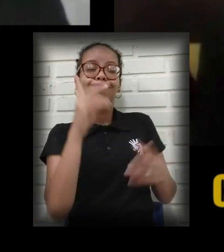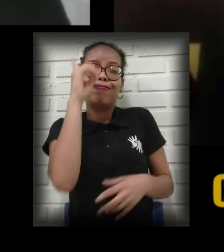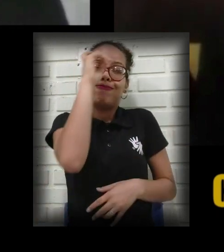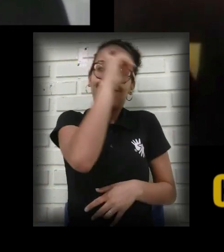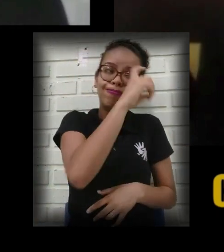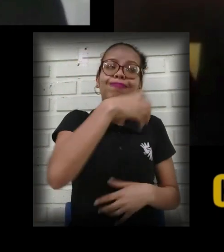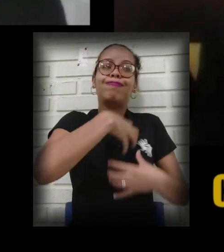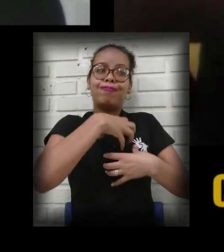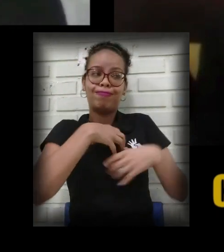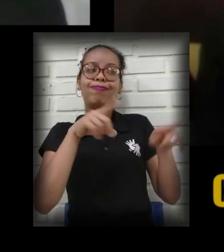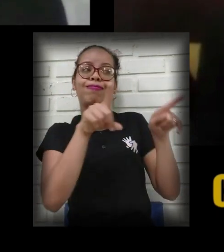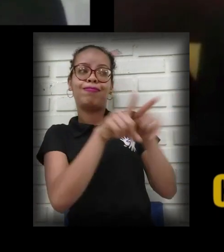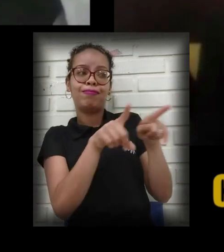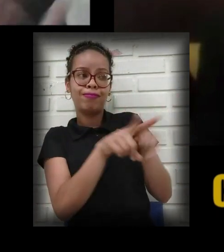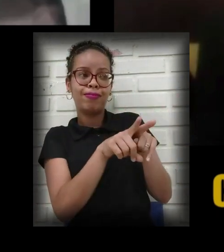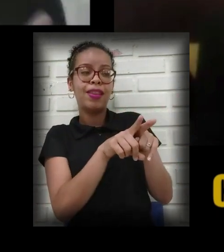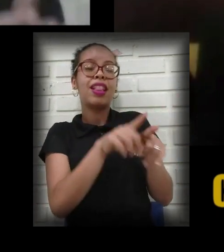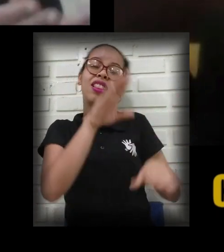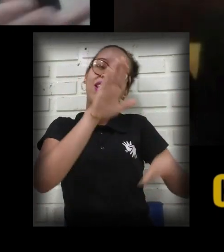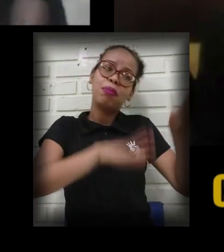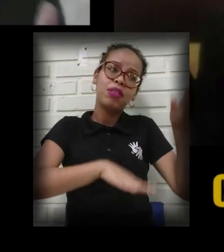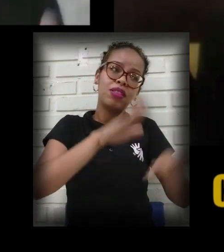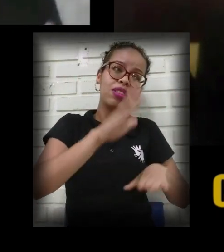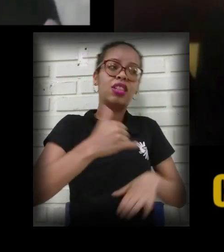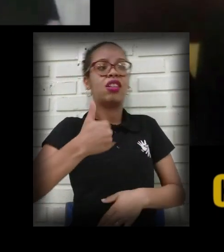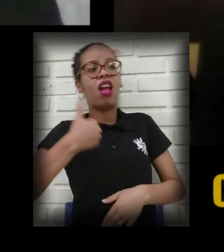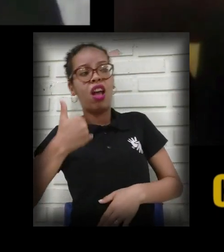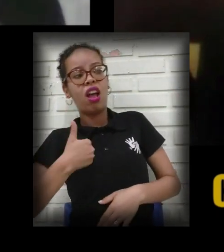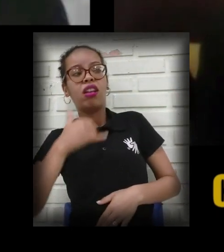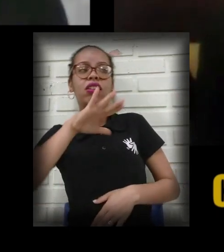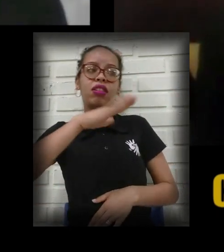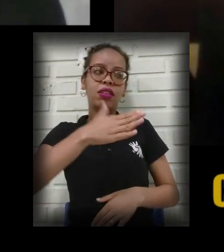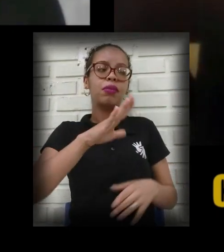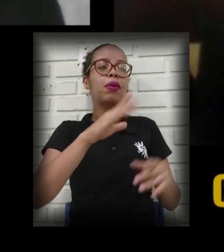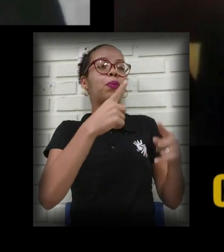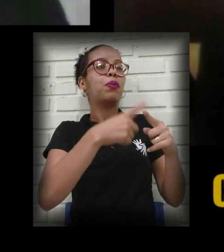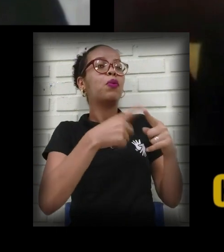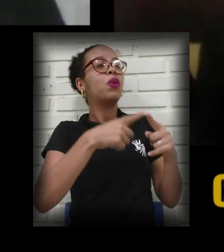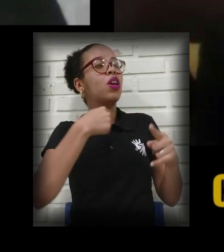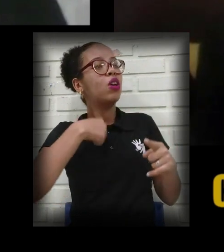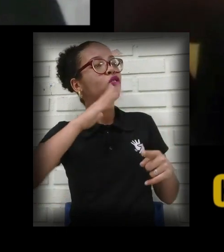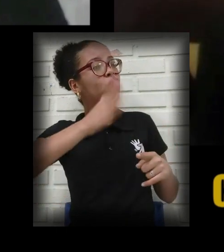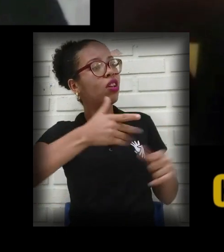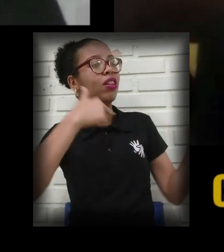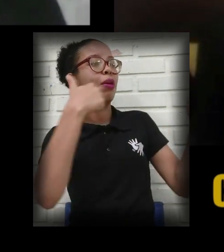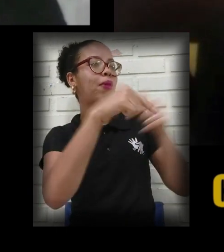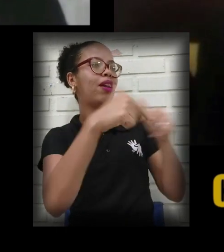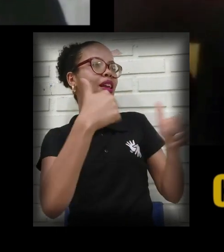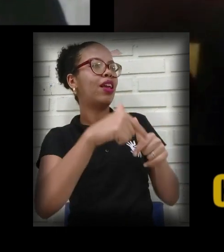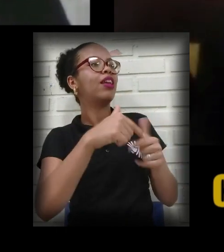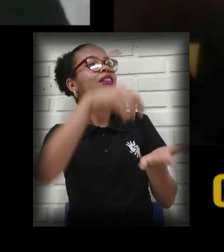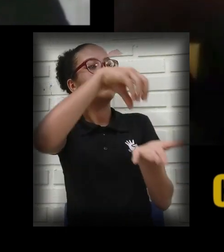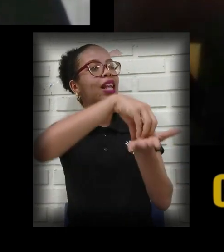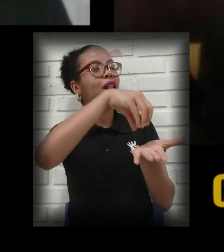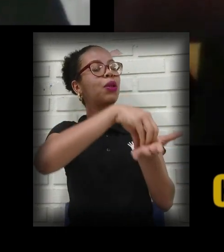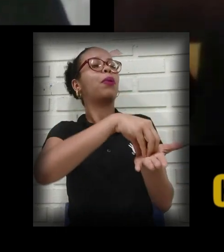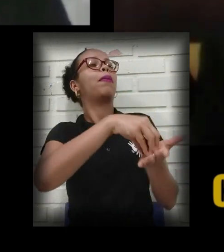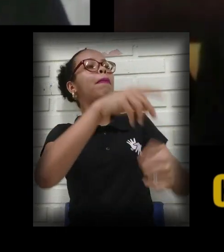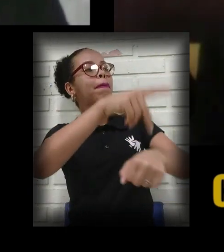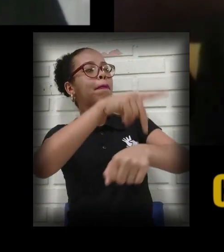mais de dificuldade, entendeu? Acho que isso depende muito da faixa etária. Porque eu já trabalhei no centro pedagógico, o CAP, aqui de